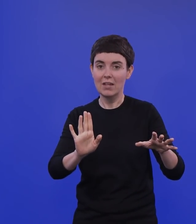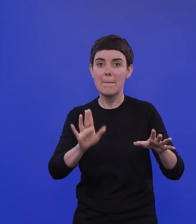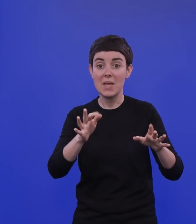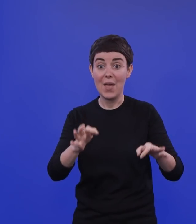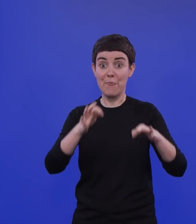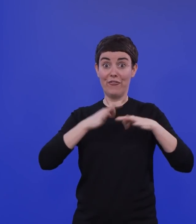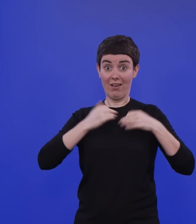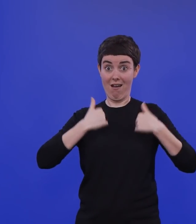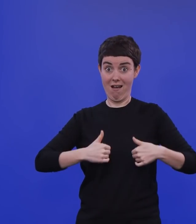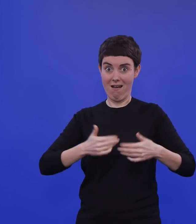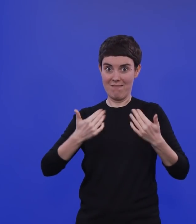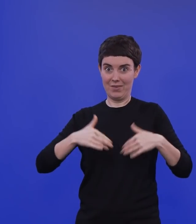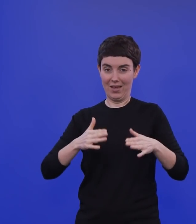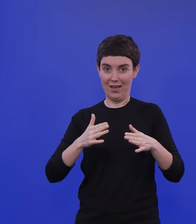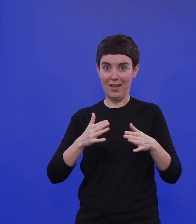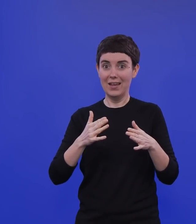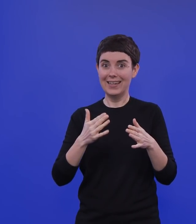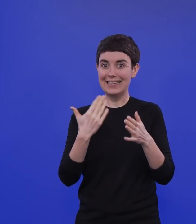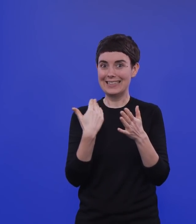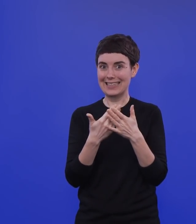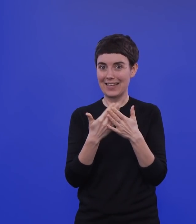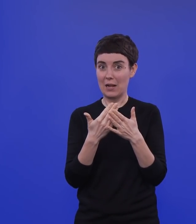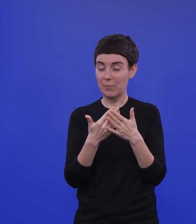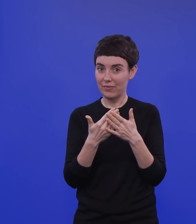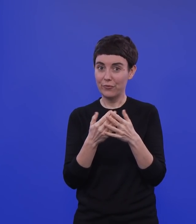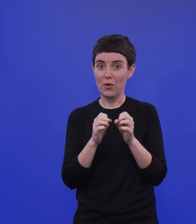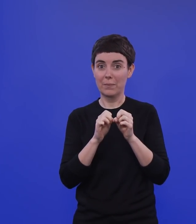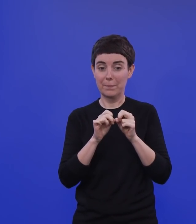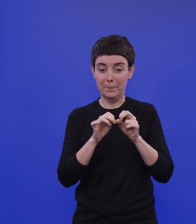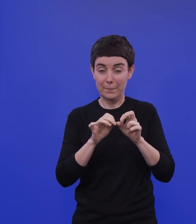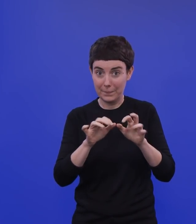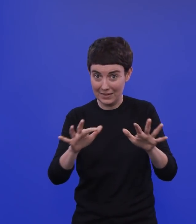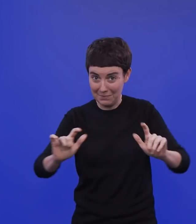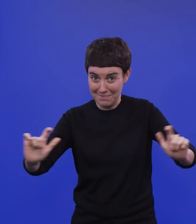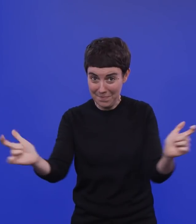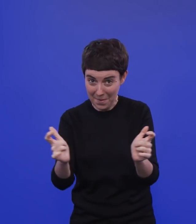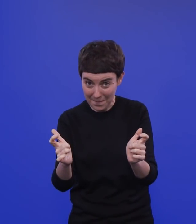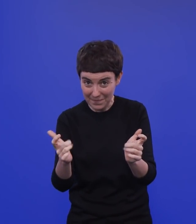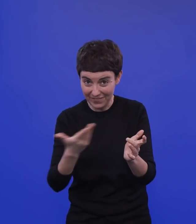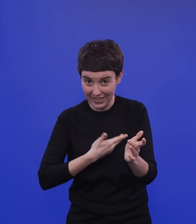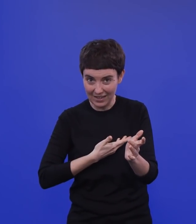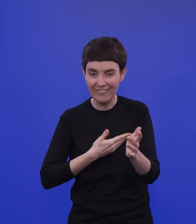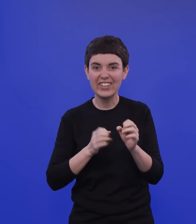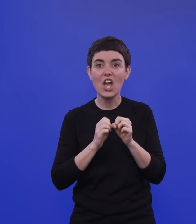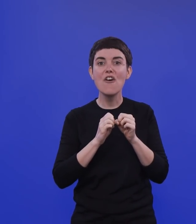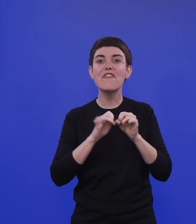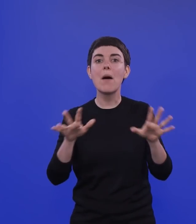Übertragungsketten stehen. Und für die Kontrolle der Epidemietätigkeit müssen wir die Verbreiter impfen. Und es könnte